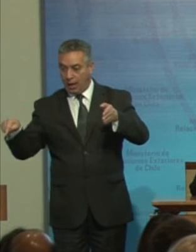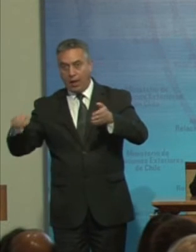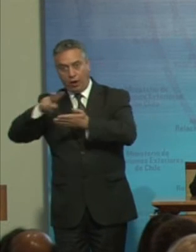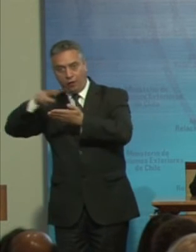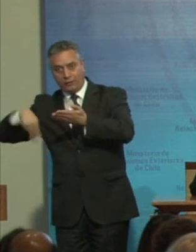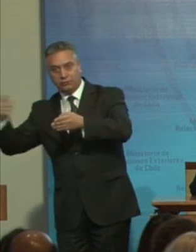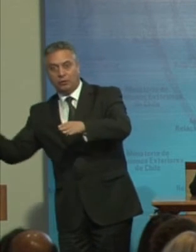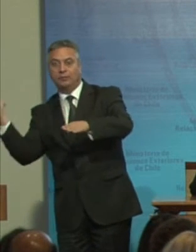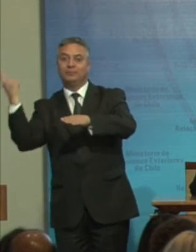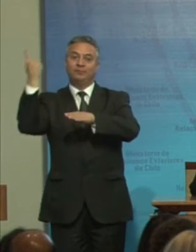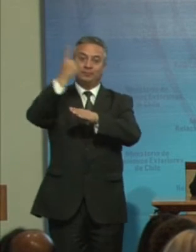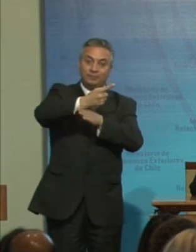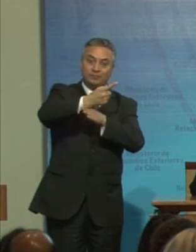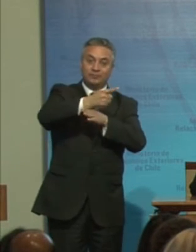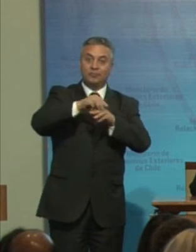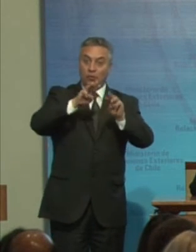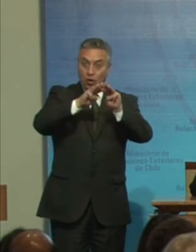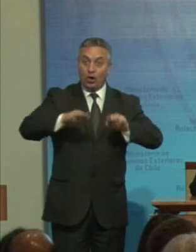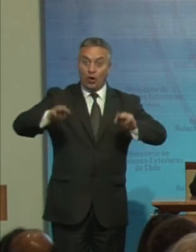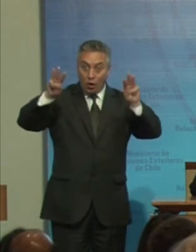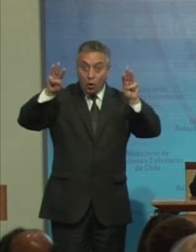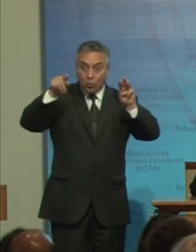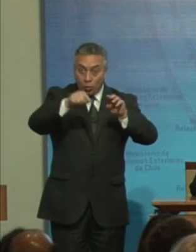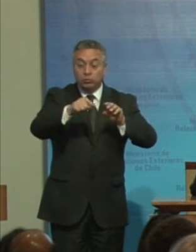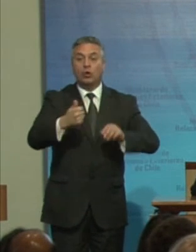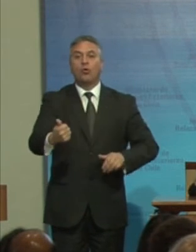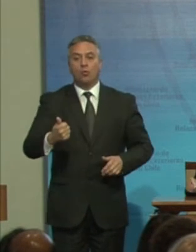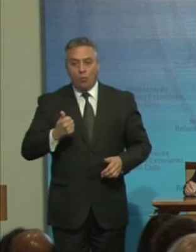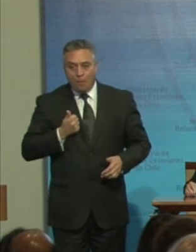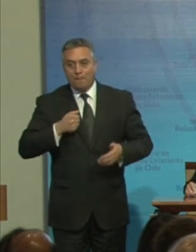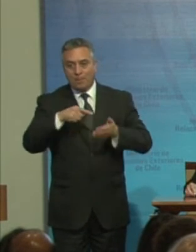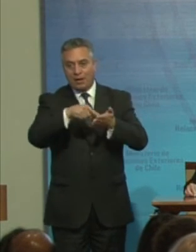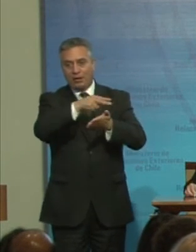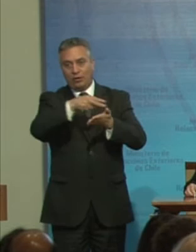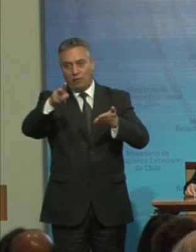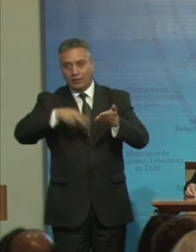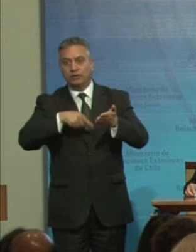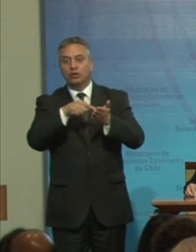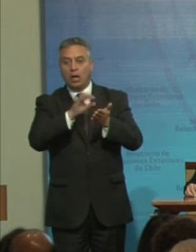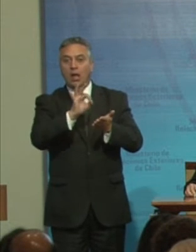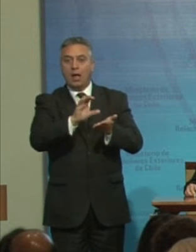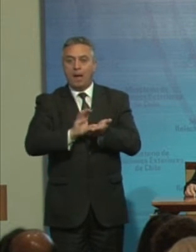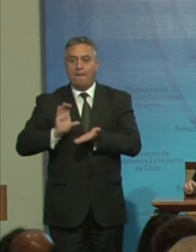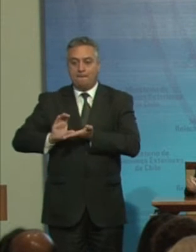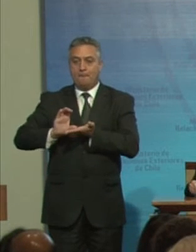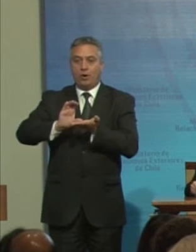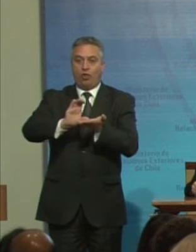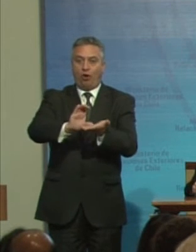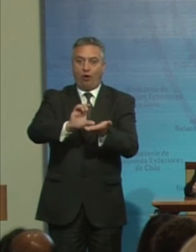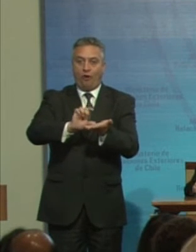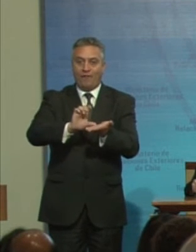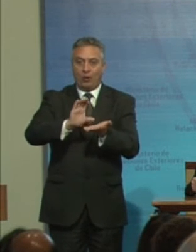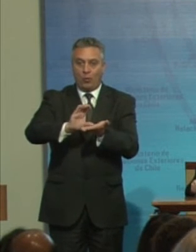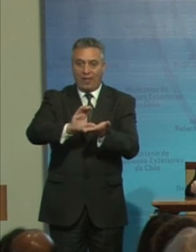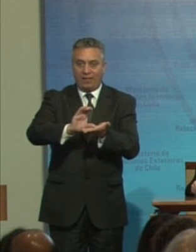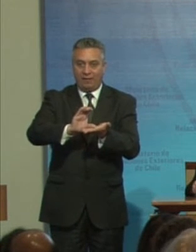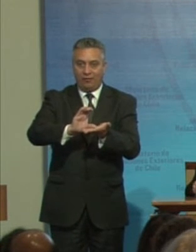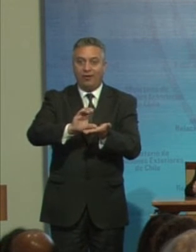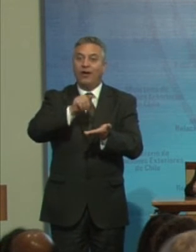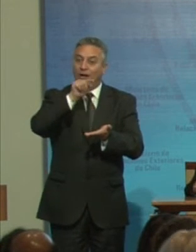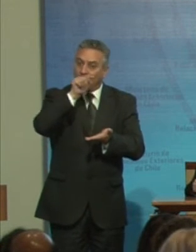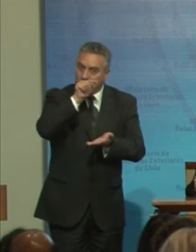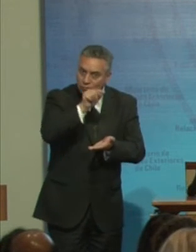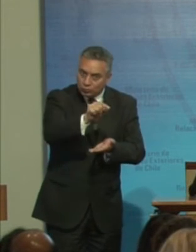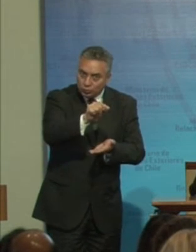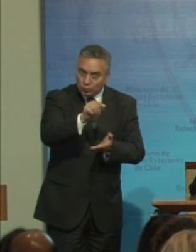Parte De la ONU A cumplir Con la convención Y su protocolo Facultativo Sus principios